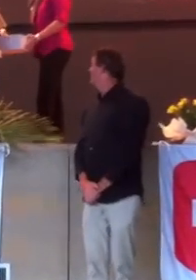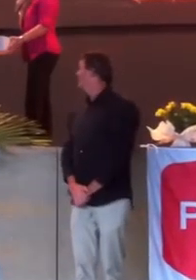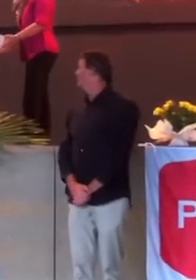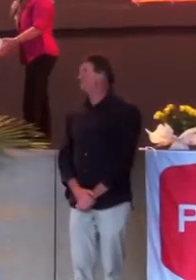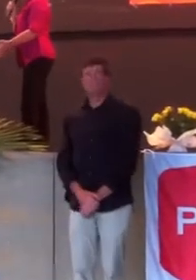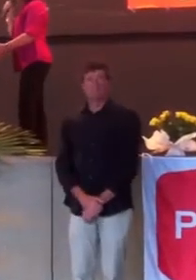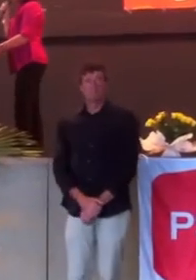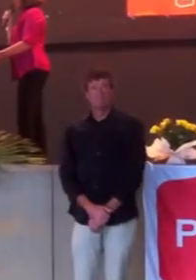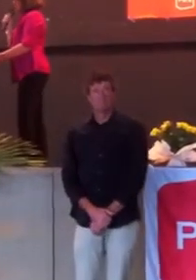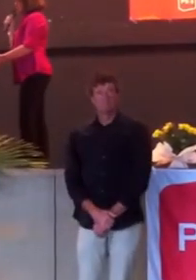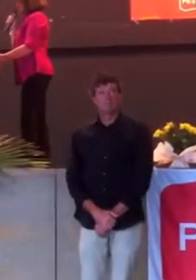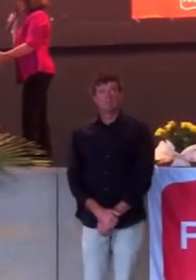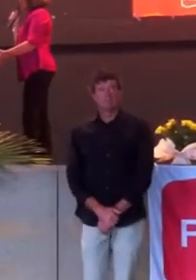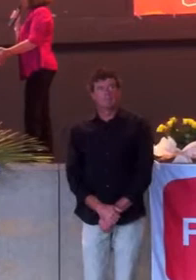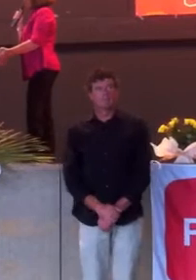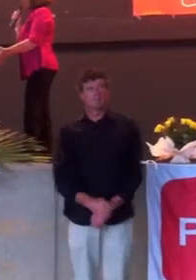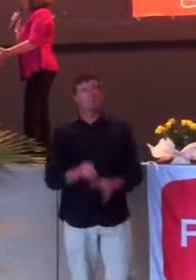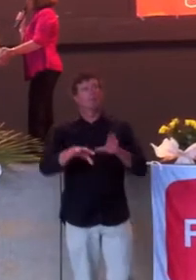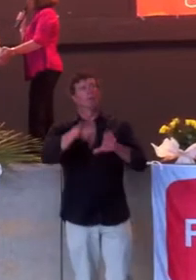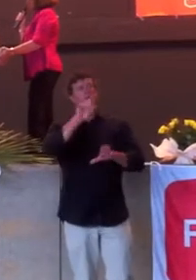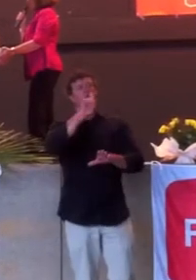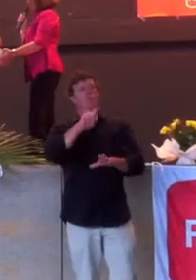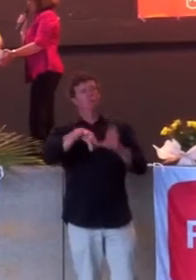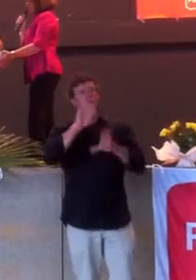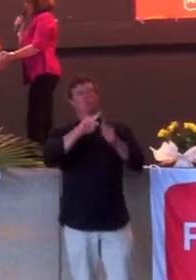Tu tires deux questions tout de suite.